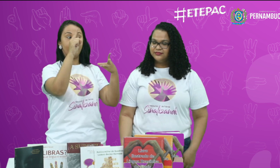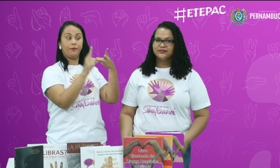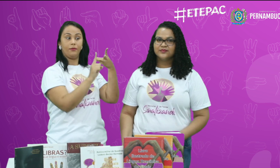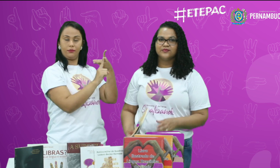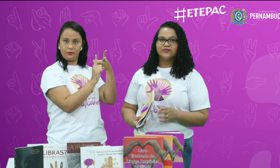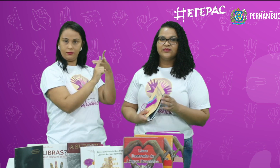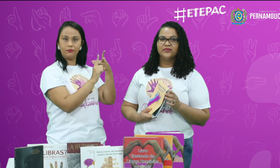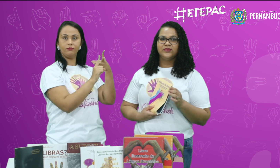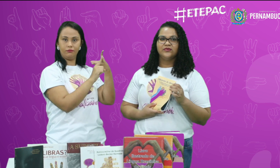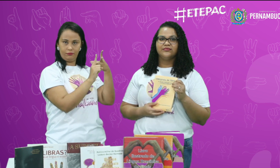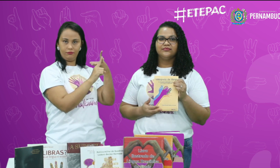Segunda lista.